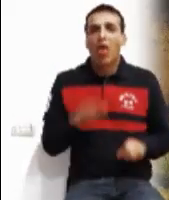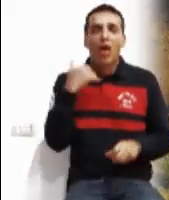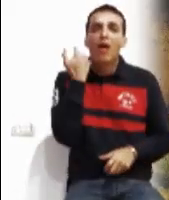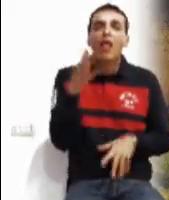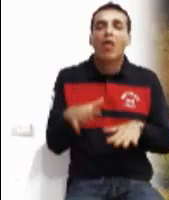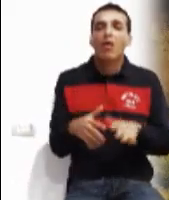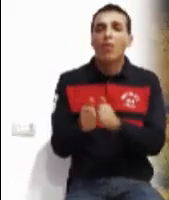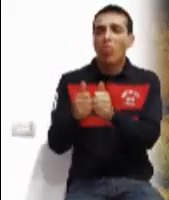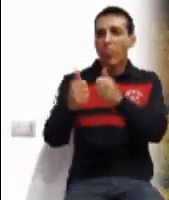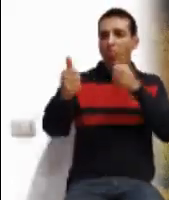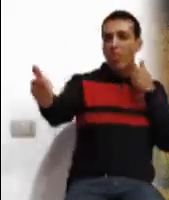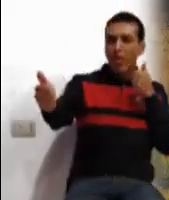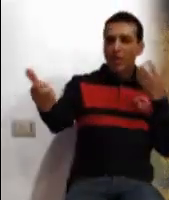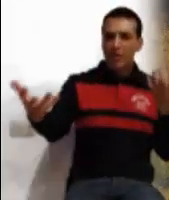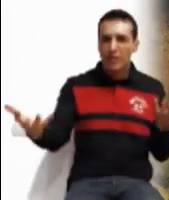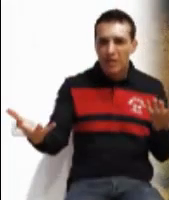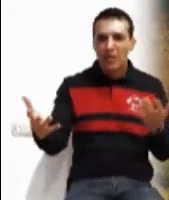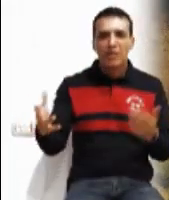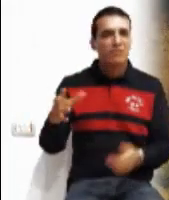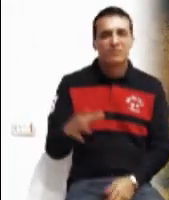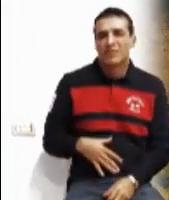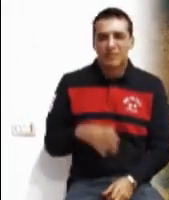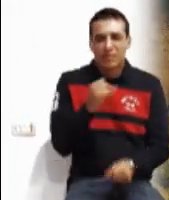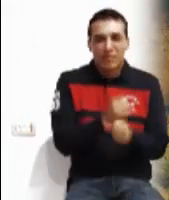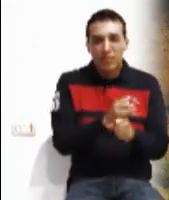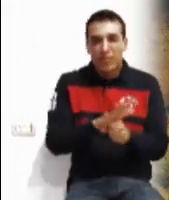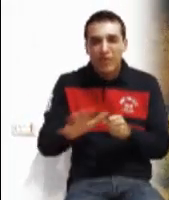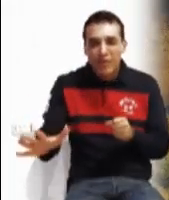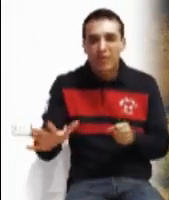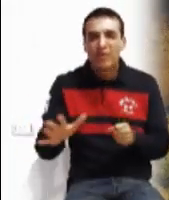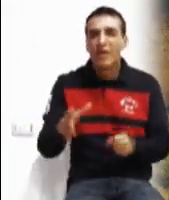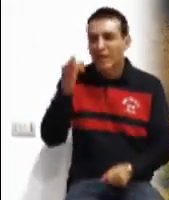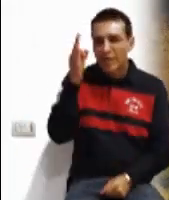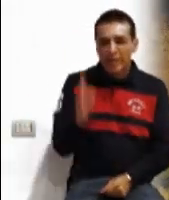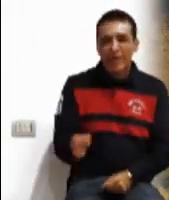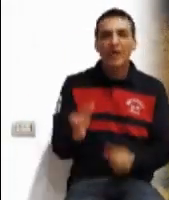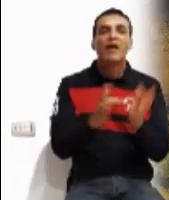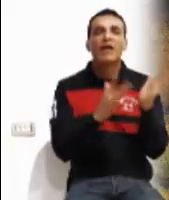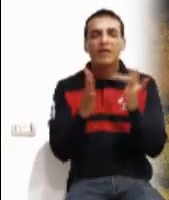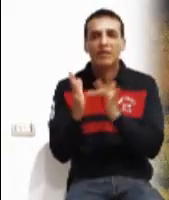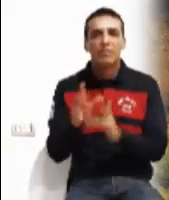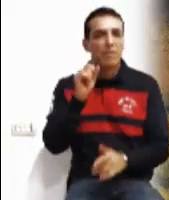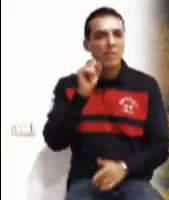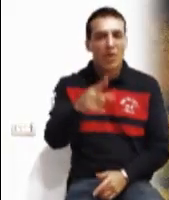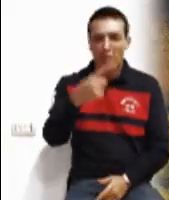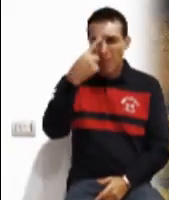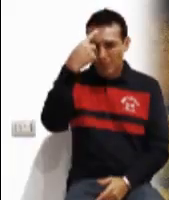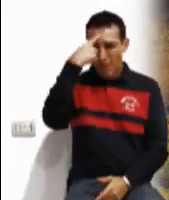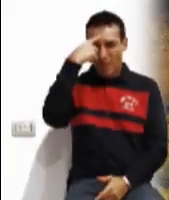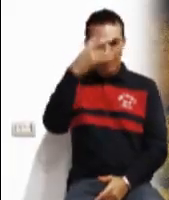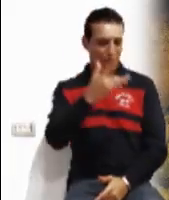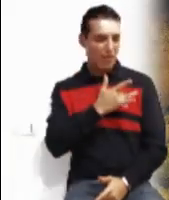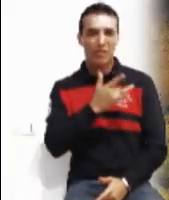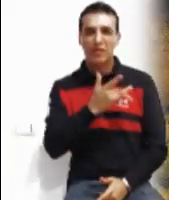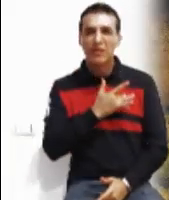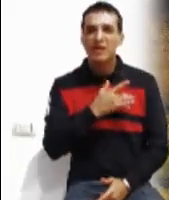de Él No es posible aceptar a Cristo en la mente y el corazón Y seguir viviendo